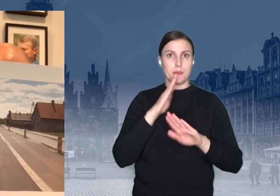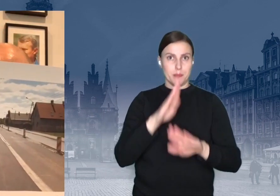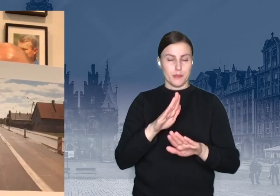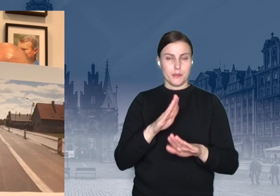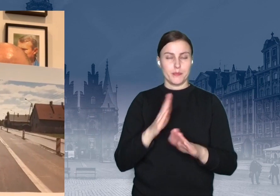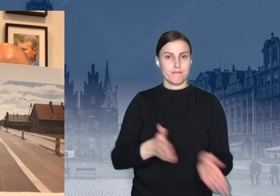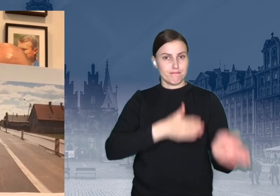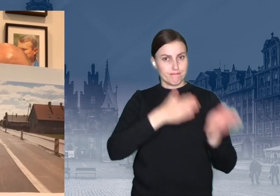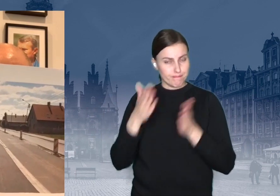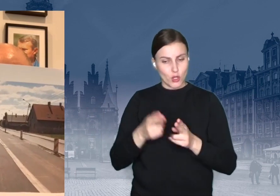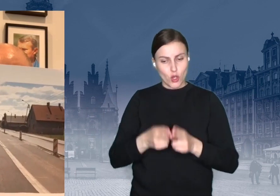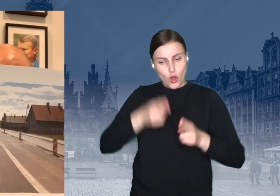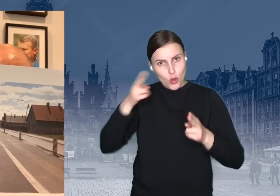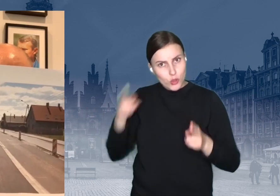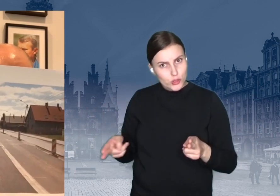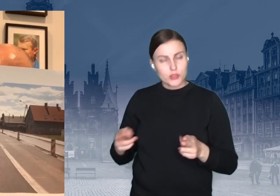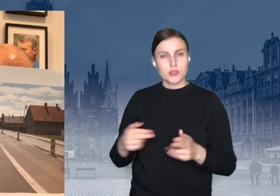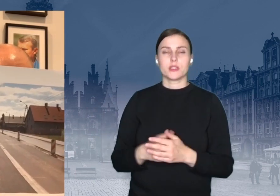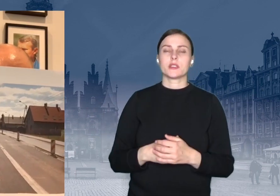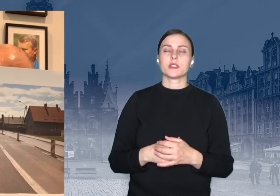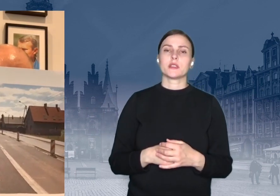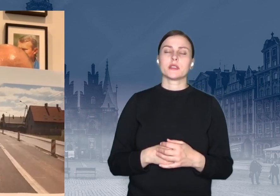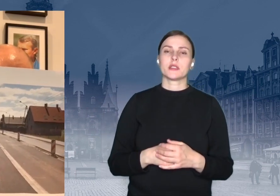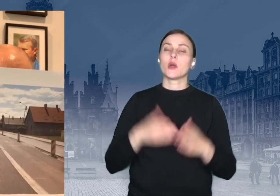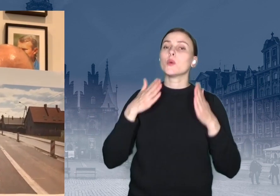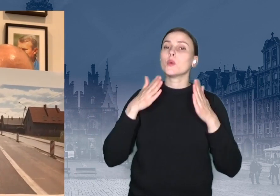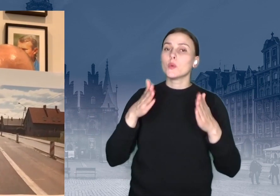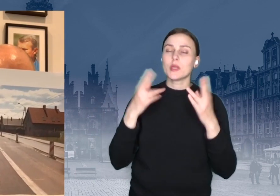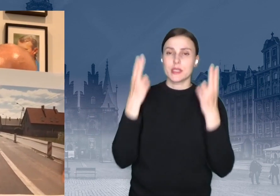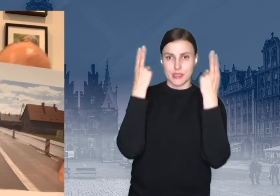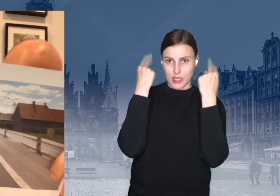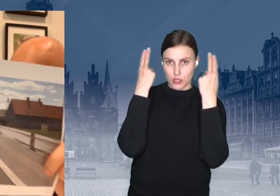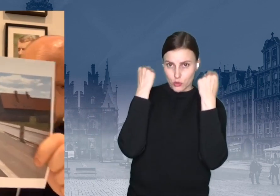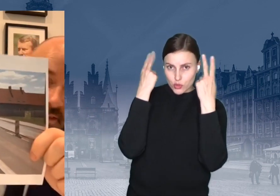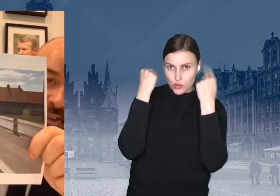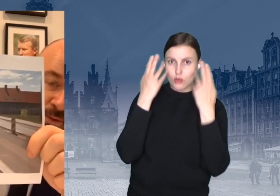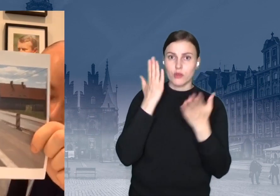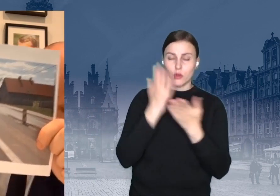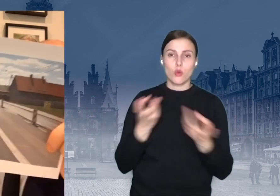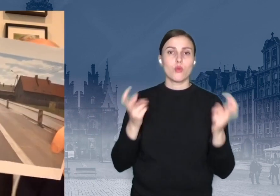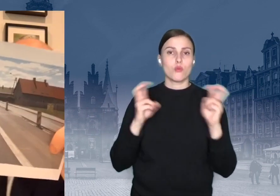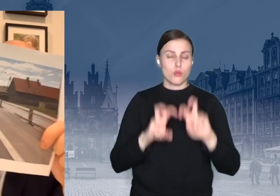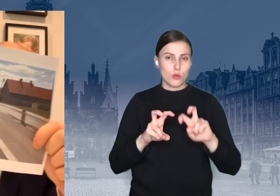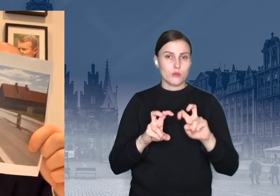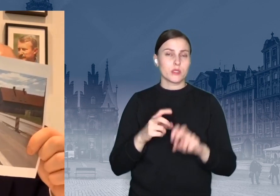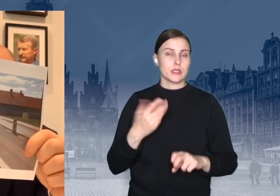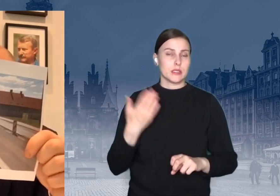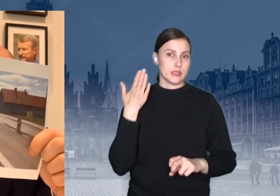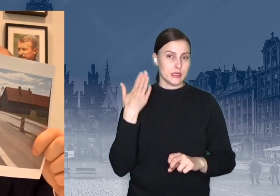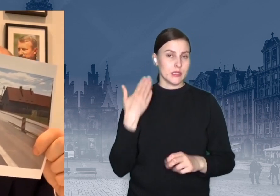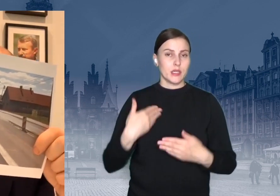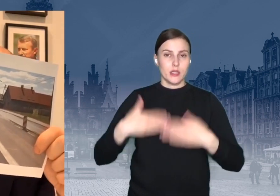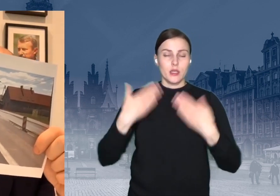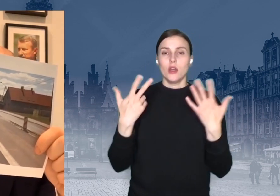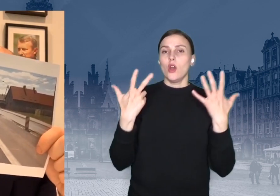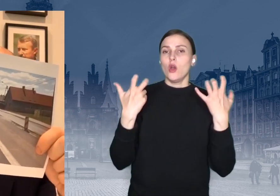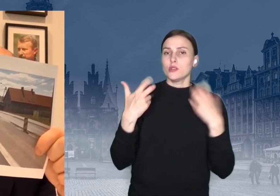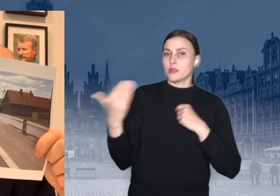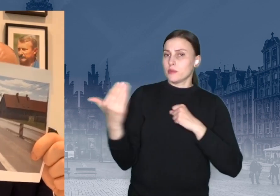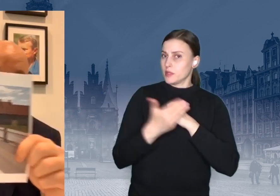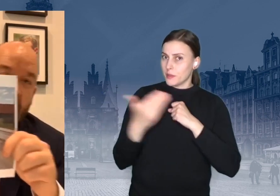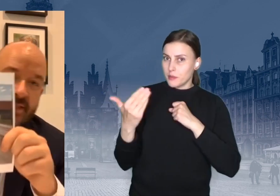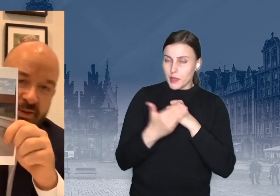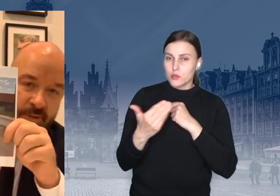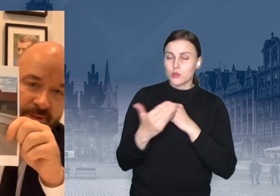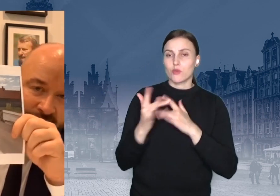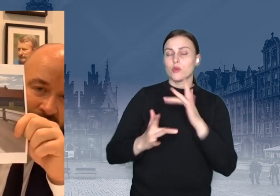odcinek. Z kolei właśnie na ulicy Zajączkowskiej powstało w ostatnich dniach już 800 metrów ścieżki rowerowej.